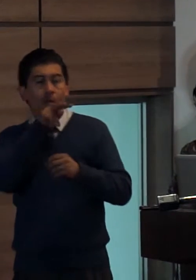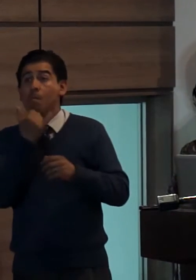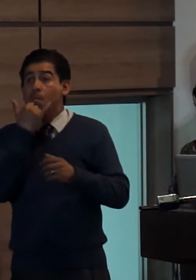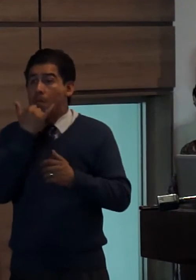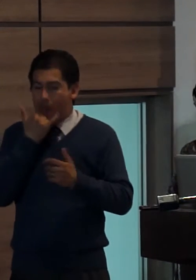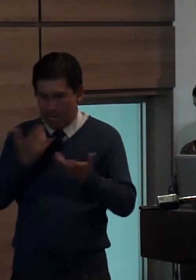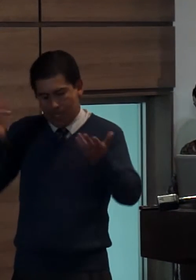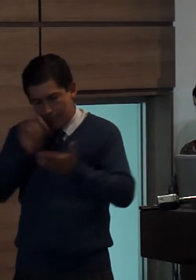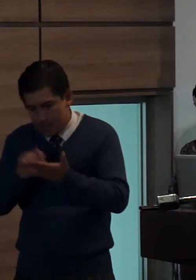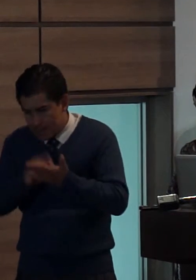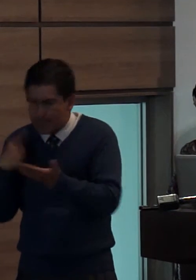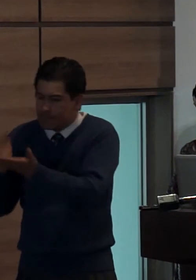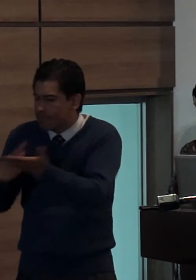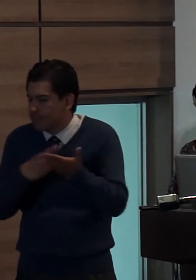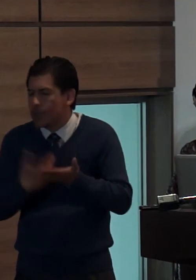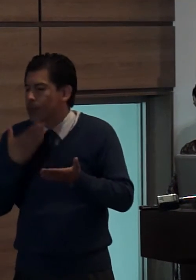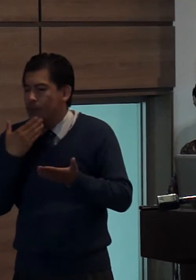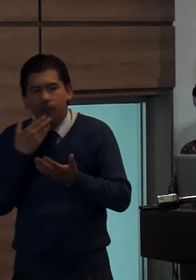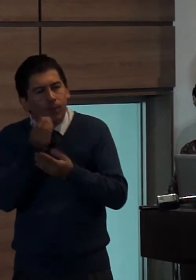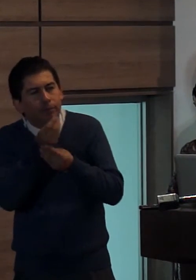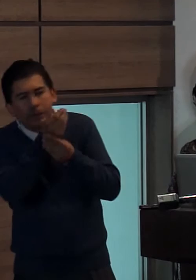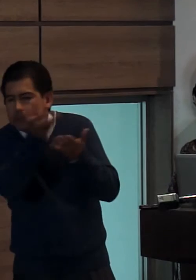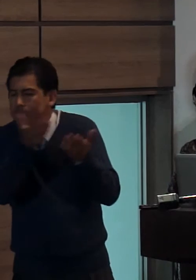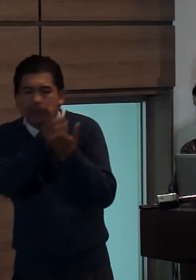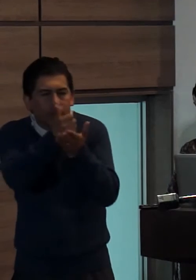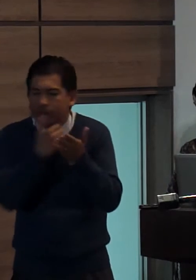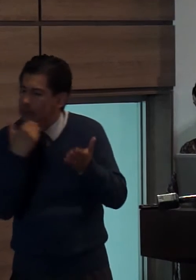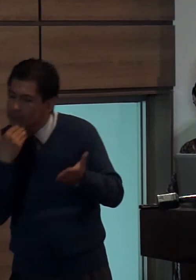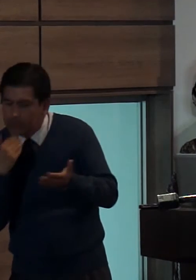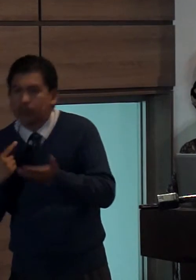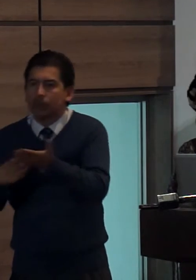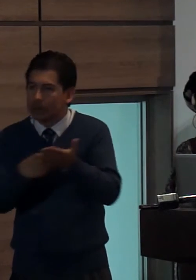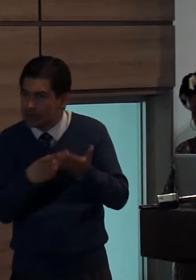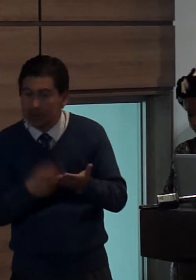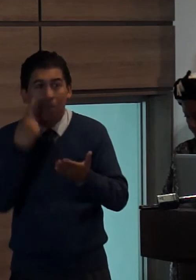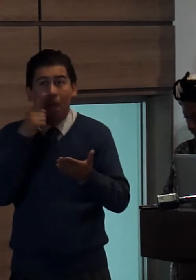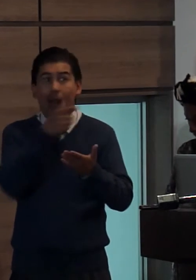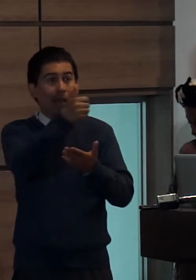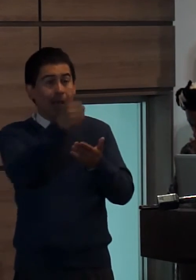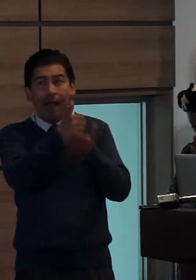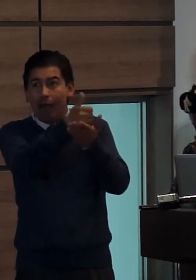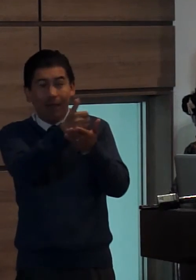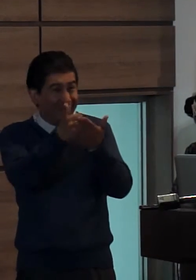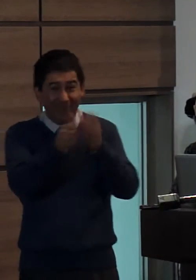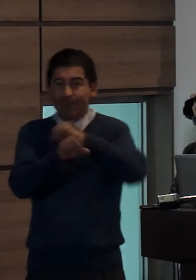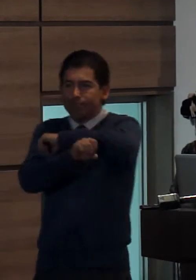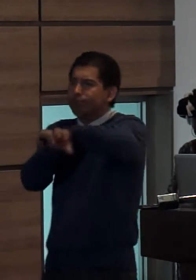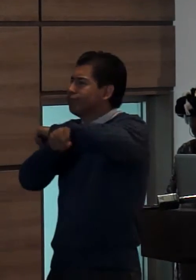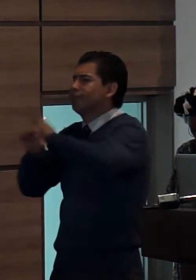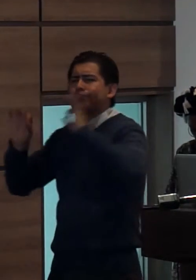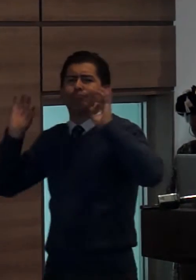constructivo para que los derechos humanos sean transversales a la estructura de entretenimiento creemos que esto es lo